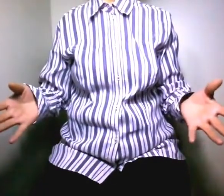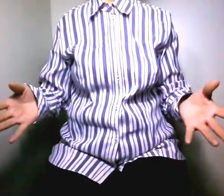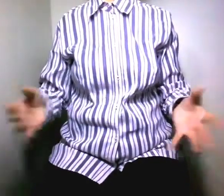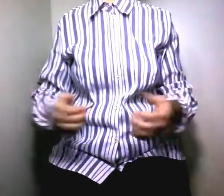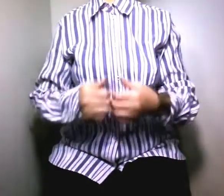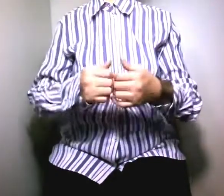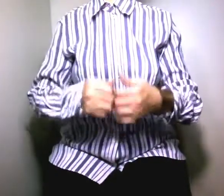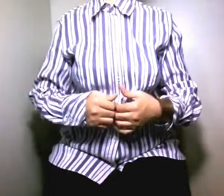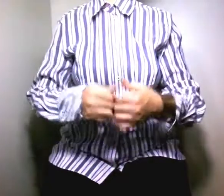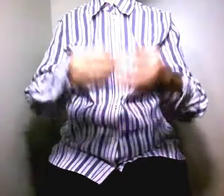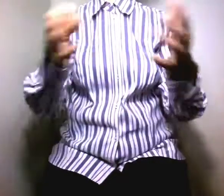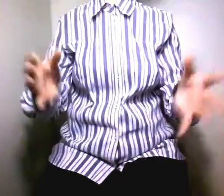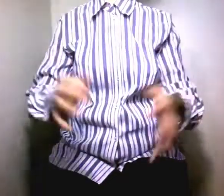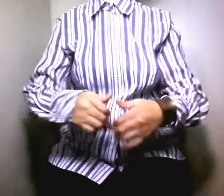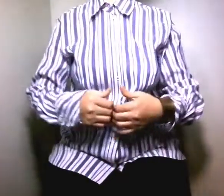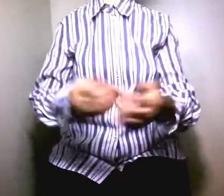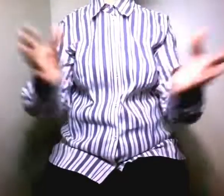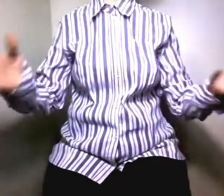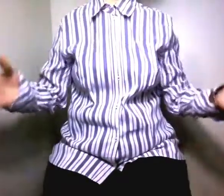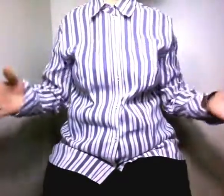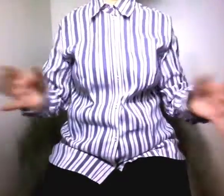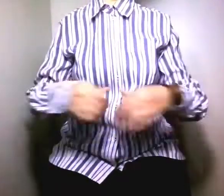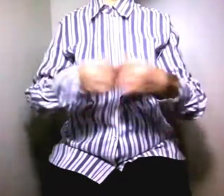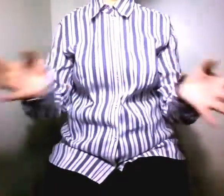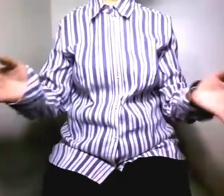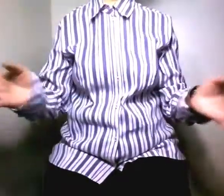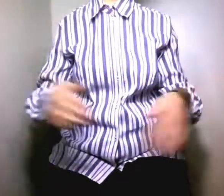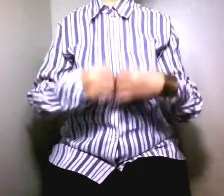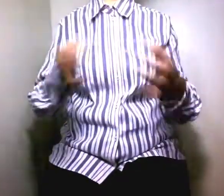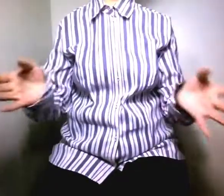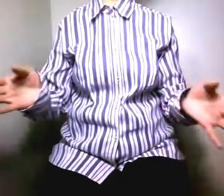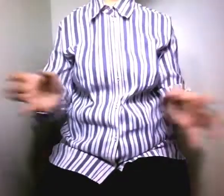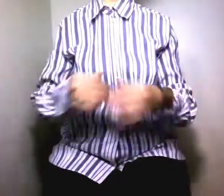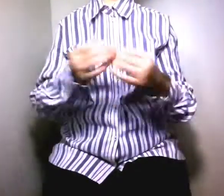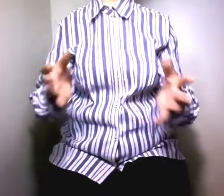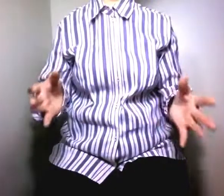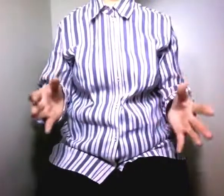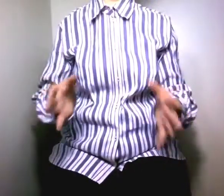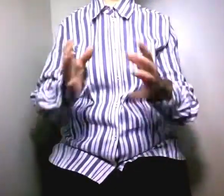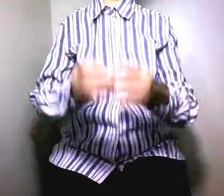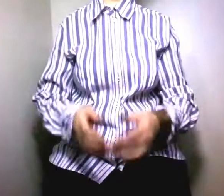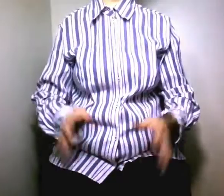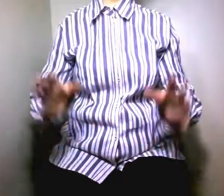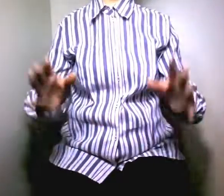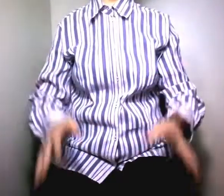أنت لست متقدما أنت لست متقدما أنت رجعية أنت متخلفة أنت كذا أيها سبيل أخا